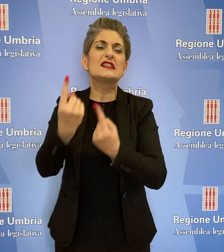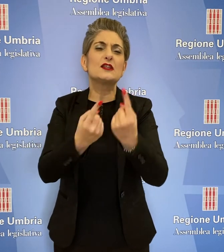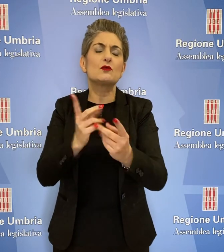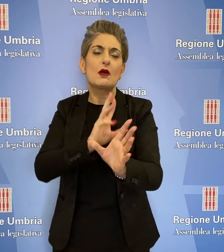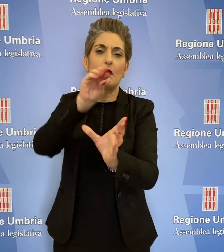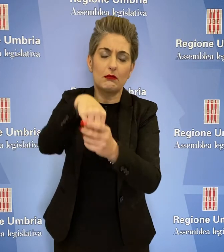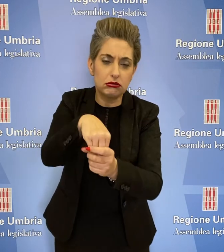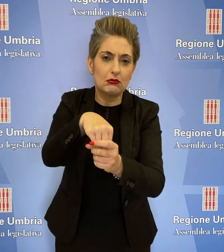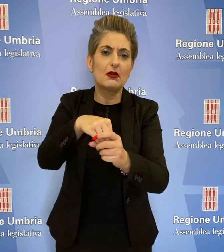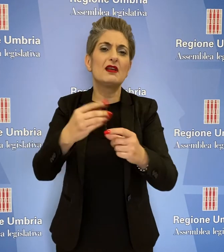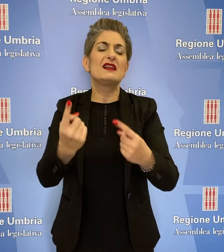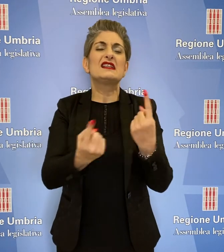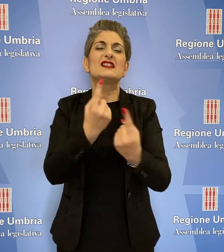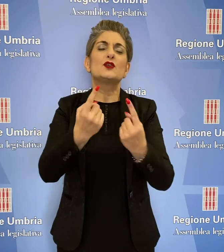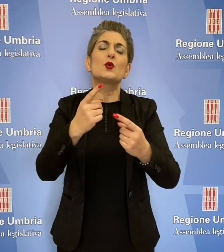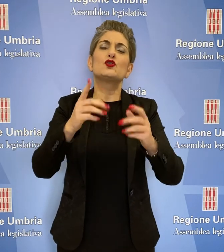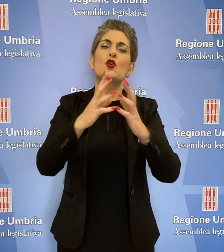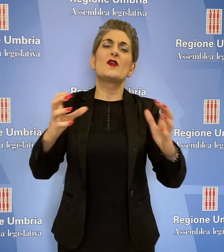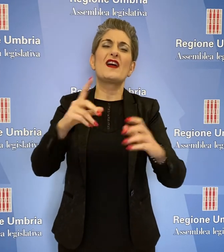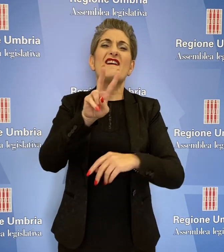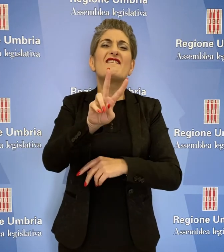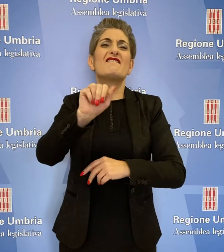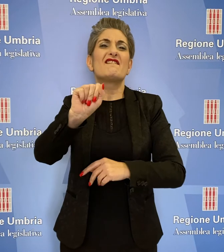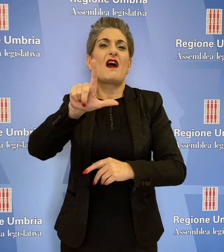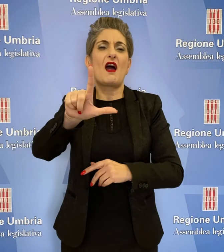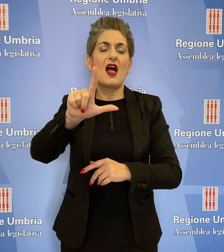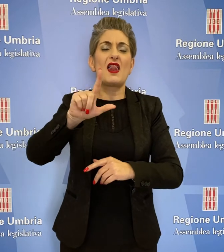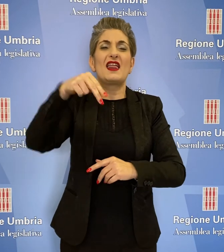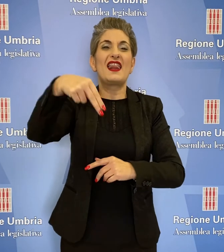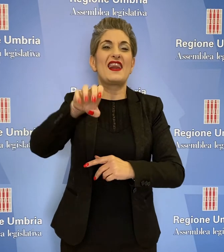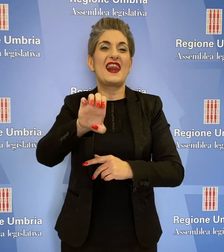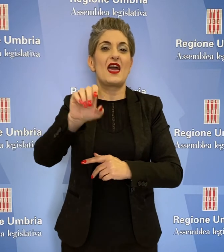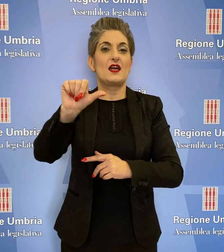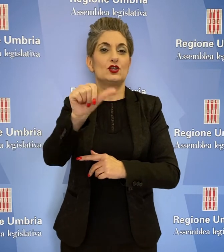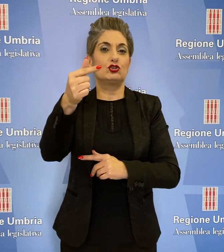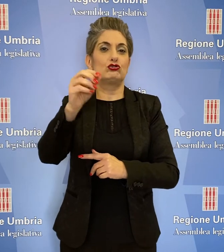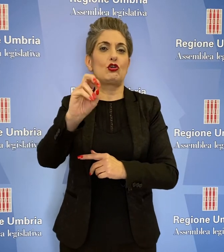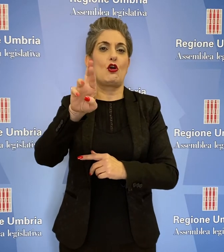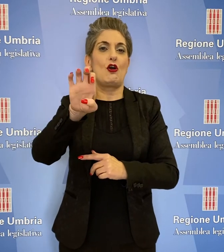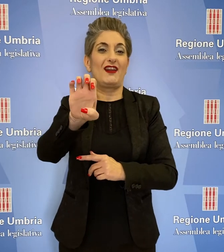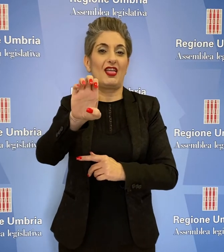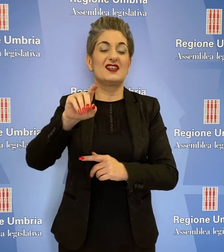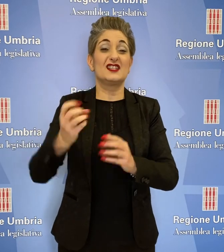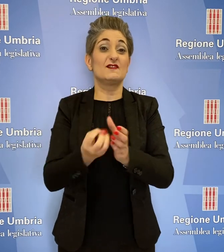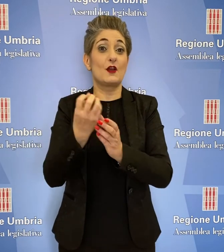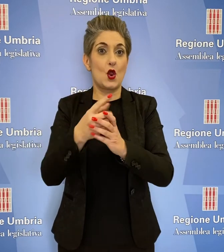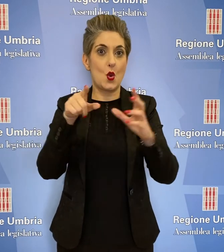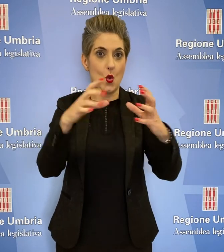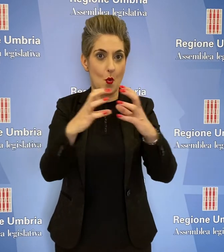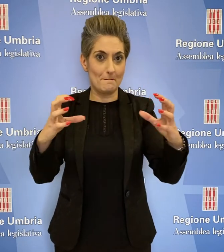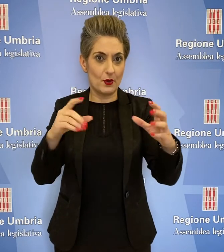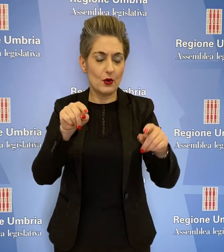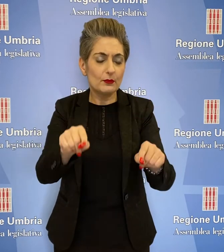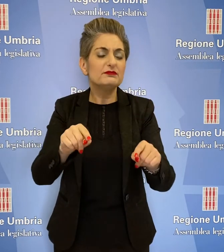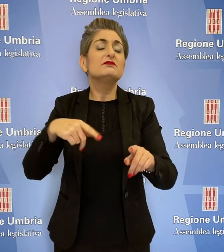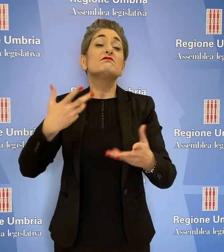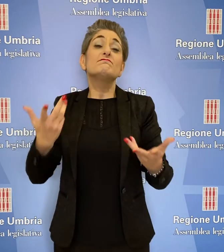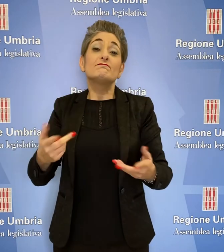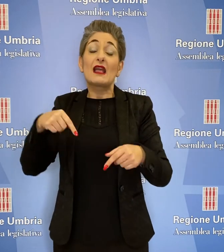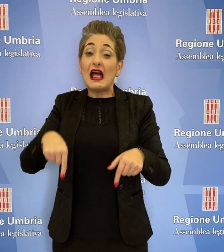complessa della Val Nestore sviluppo. Ad oggi c'è l'impegno di Enel di investire su un